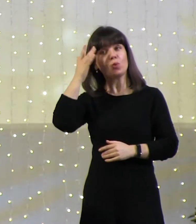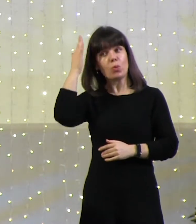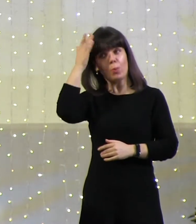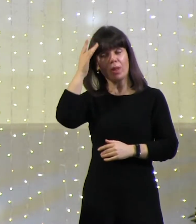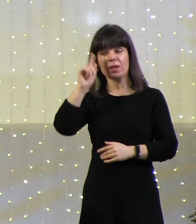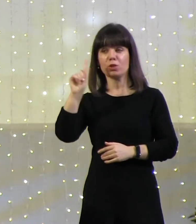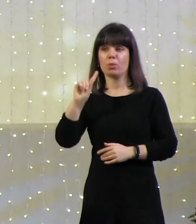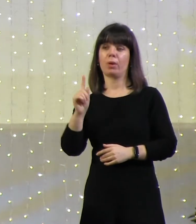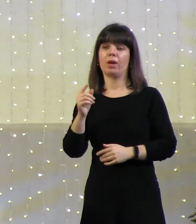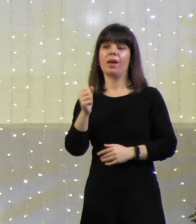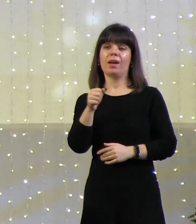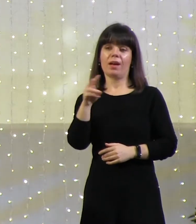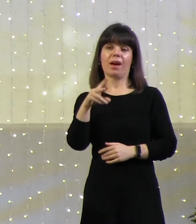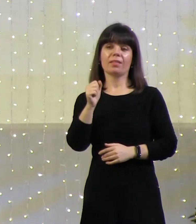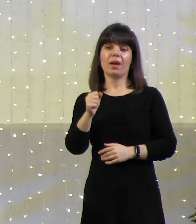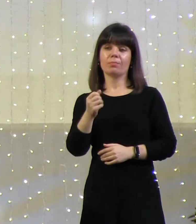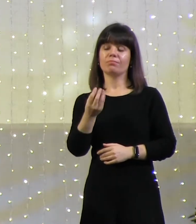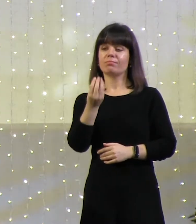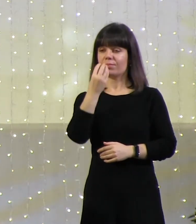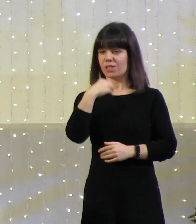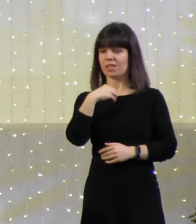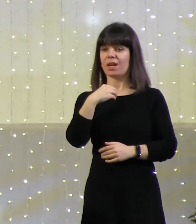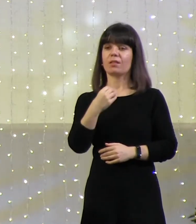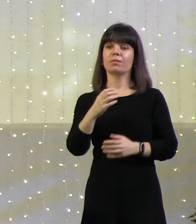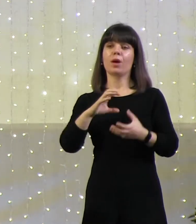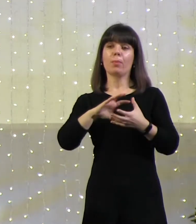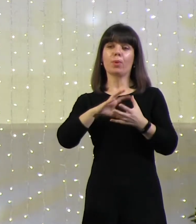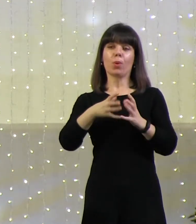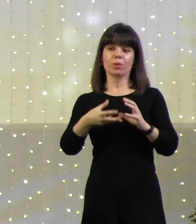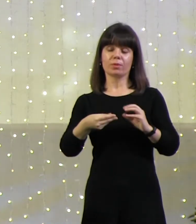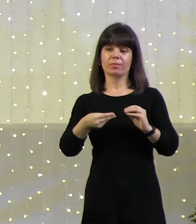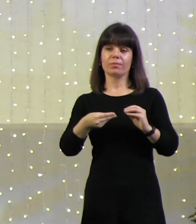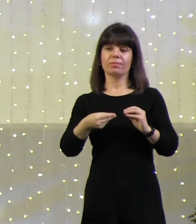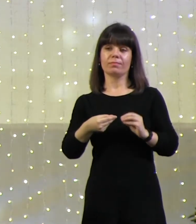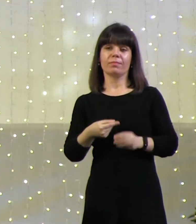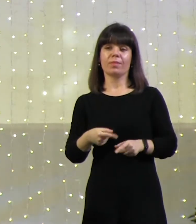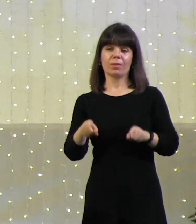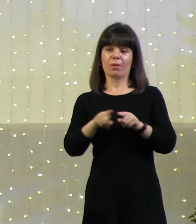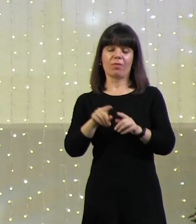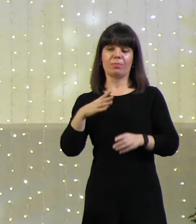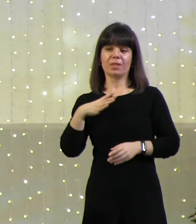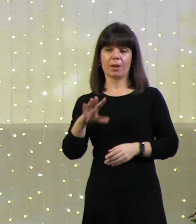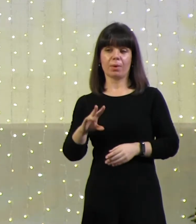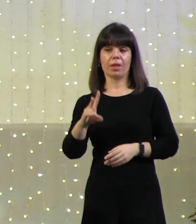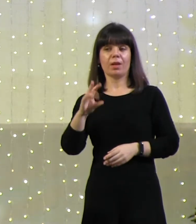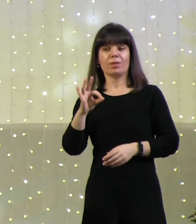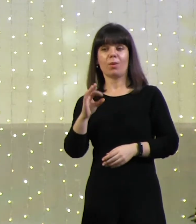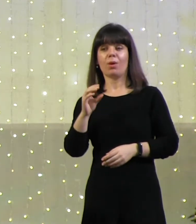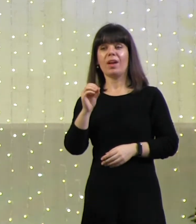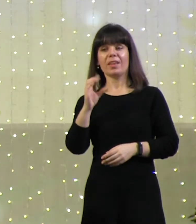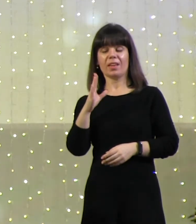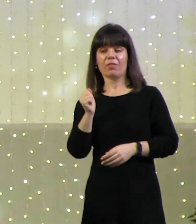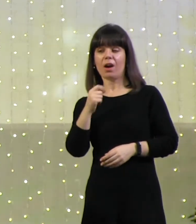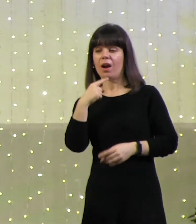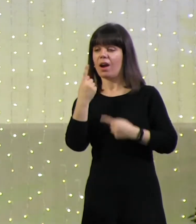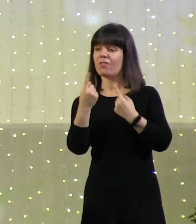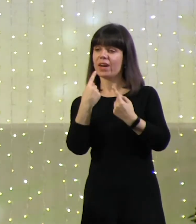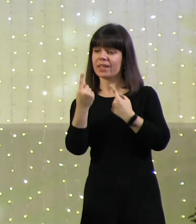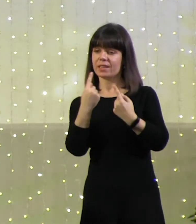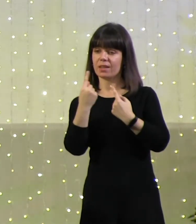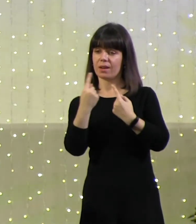съел плот вместе с ней, может быть, он и не съел бы его. Но она поговорила с ним так,